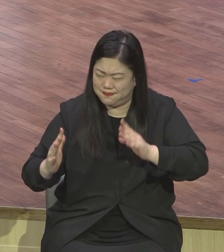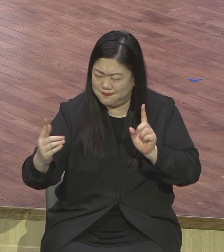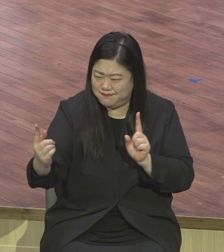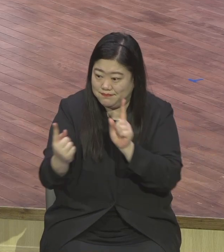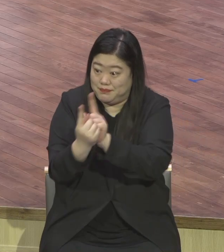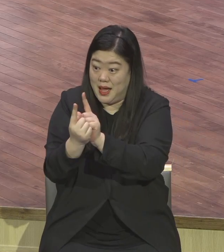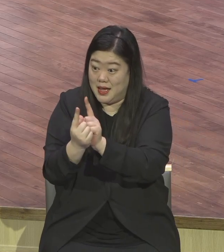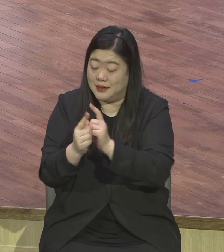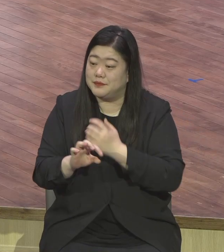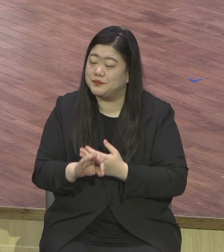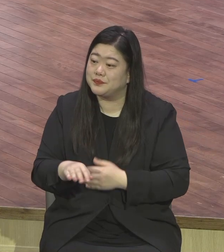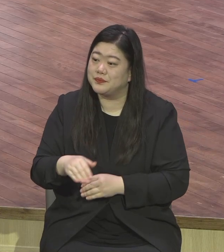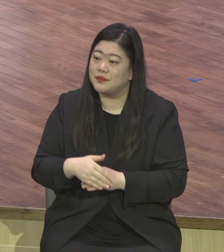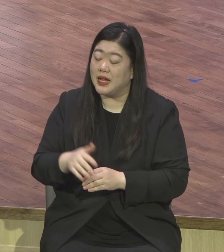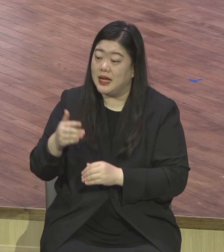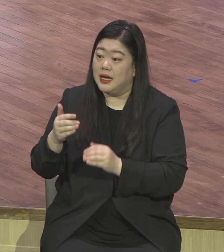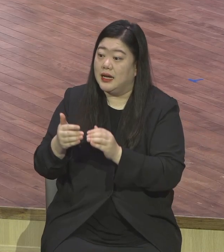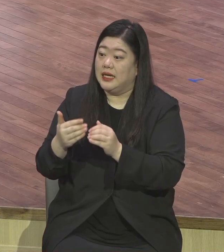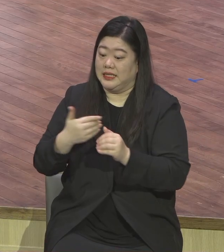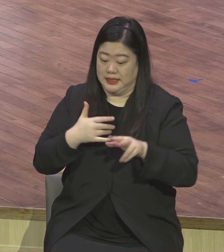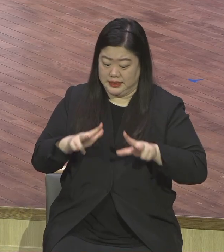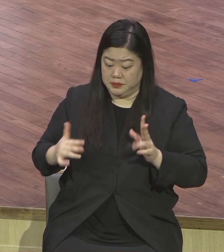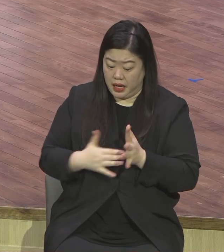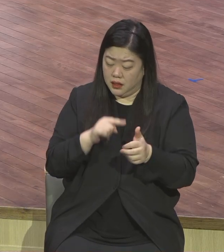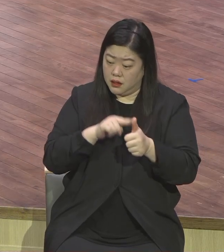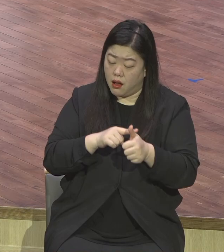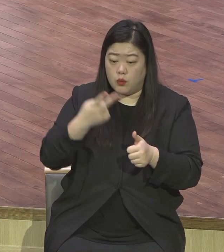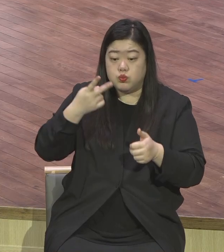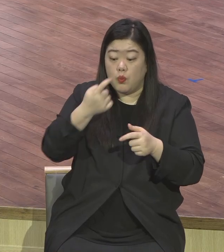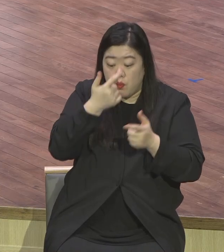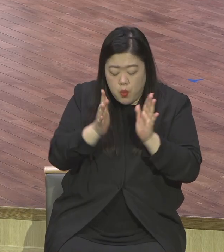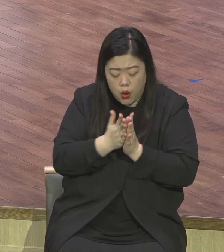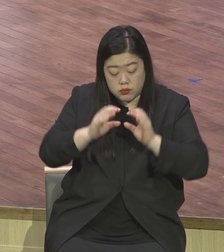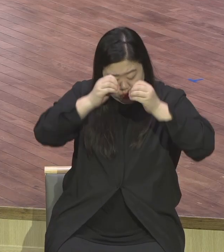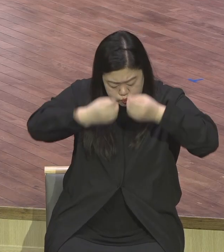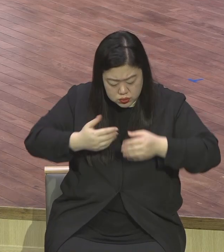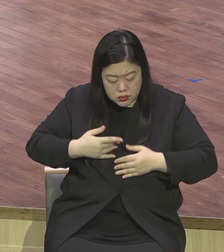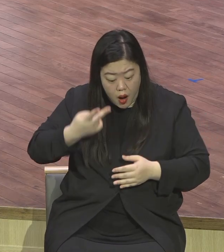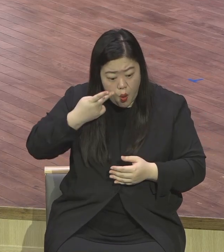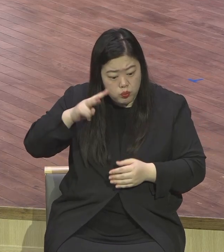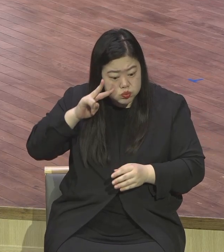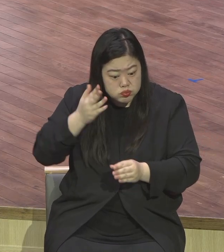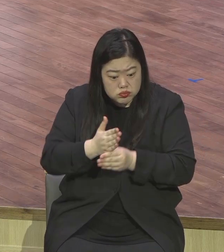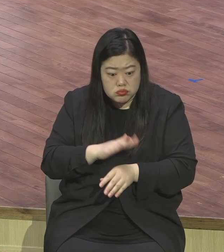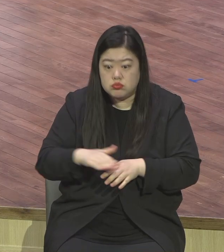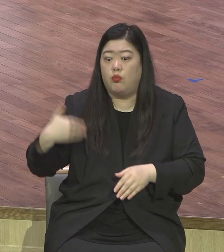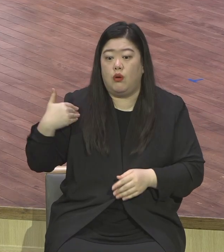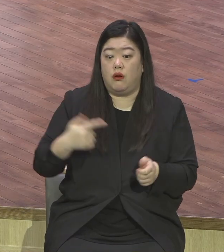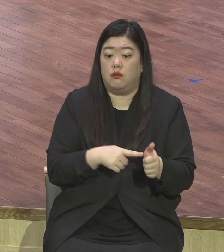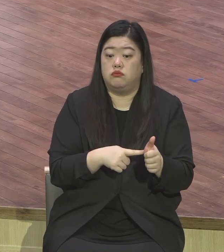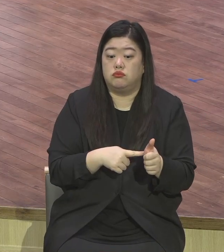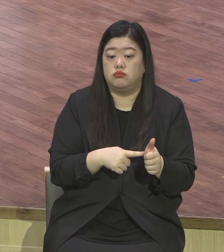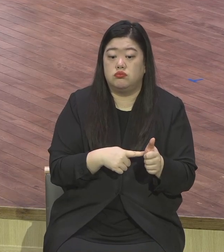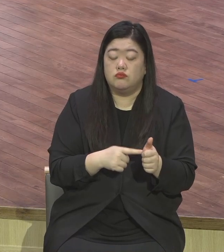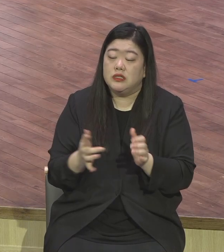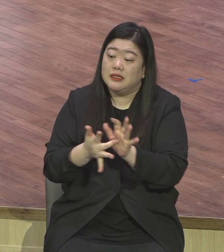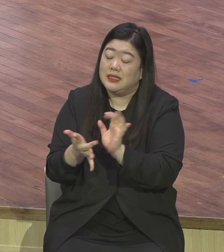푸는 데 있어서도 실패해. 참 예수님 만나도 실패했어. 이 오해라는 게,